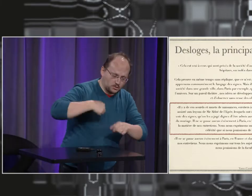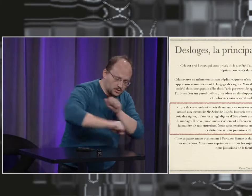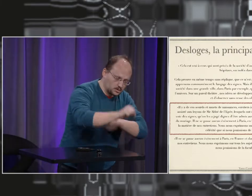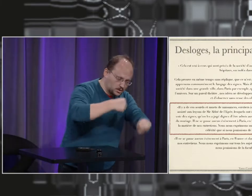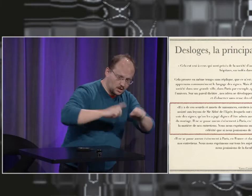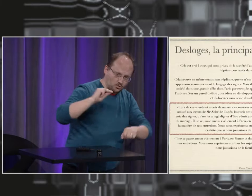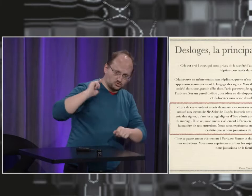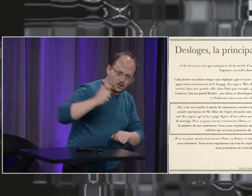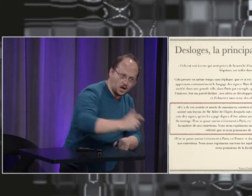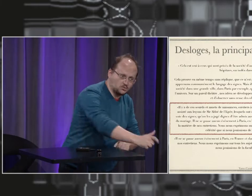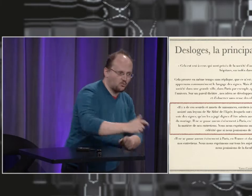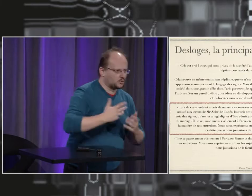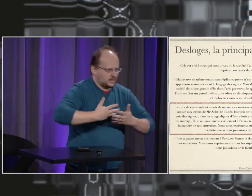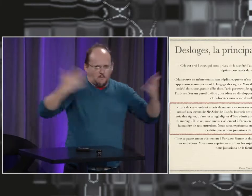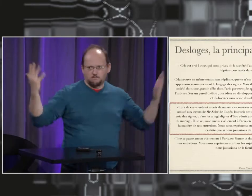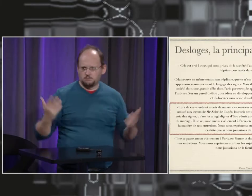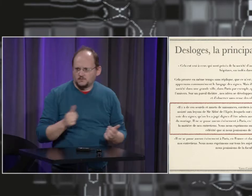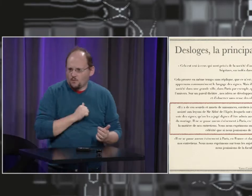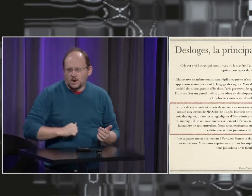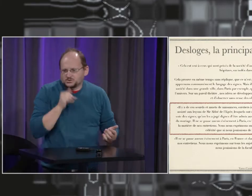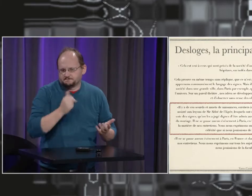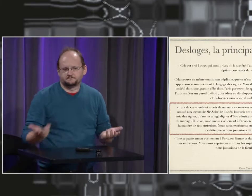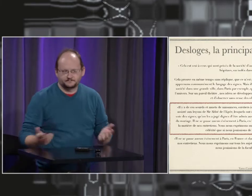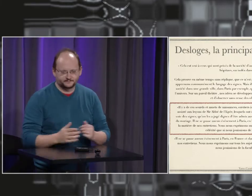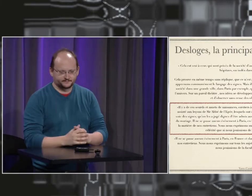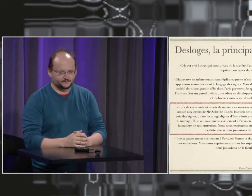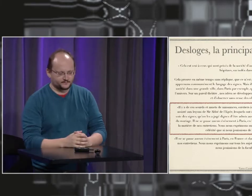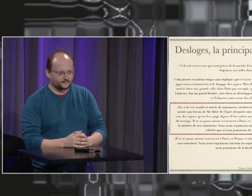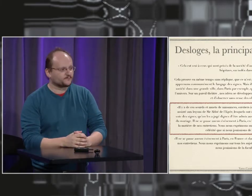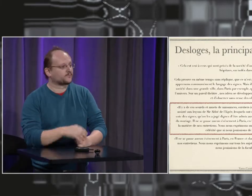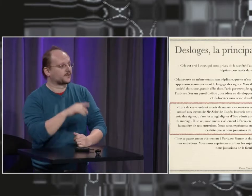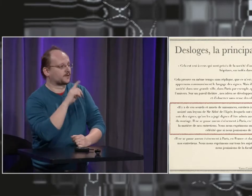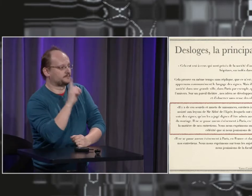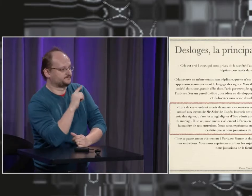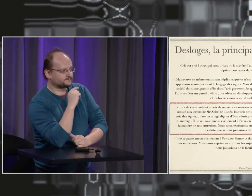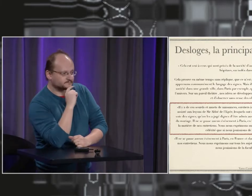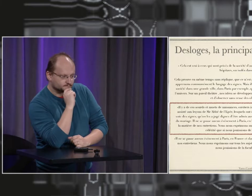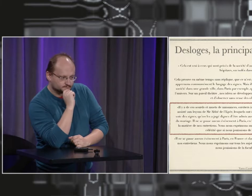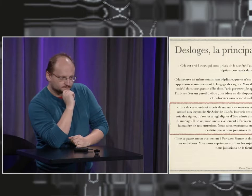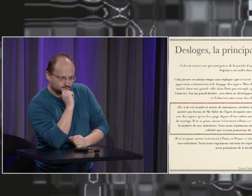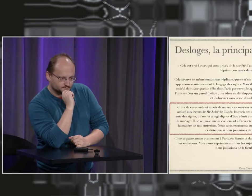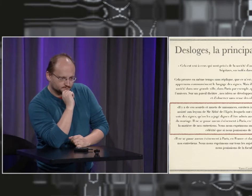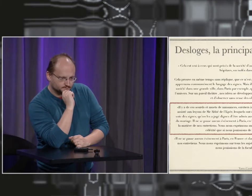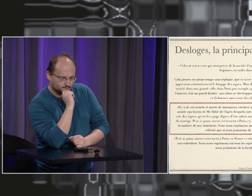Donc, on a presque trente générations de sourds qui se sont croisés, succédés pendant mille ans et qui ont été éduqués.